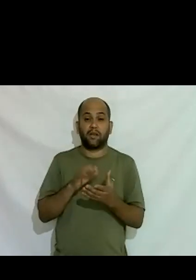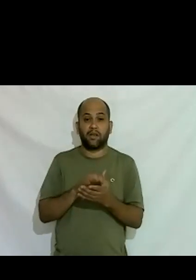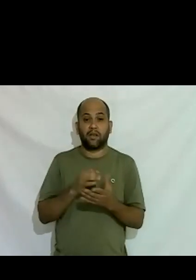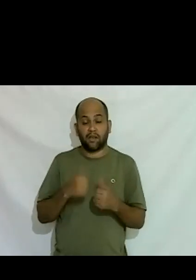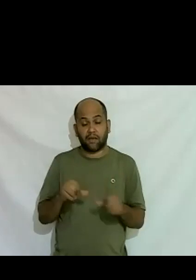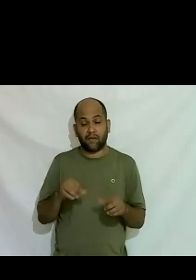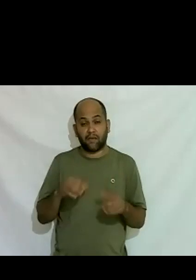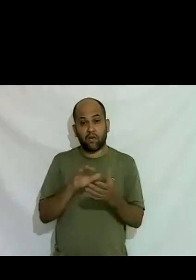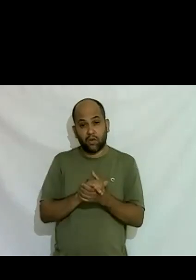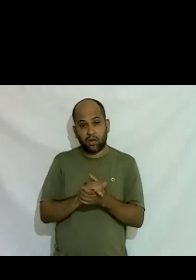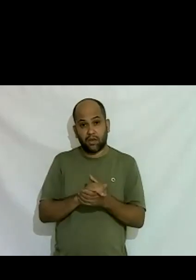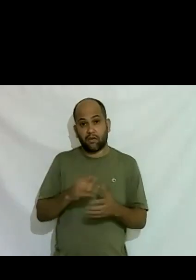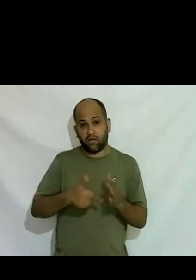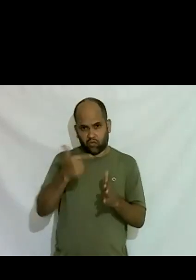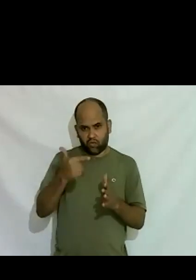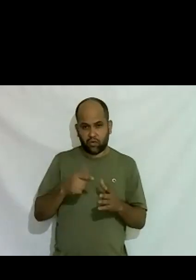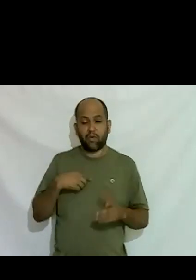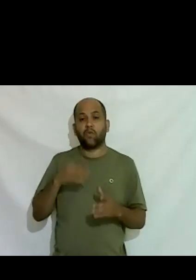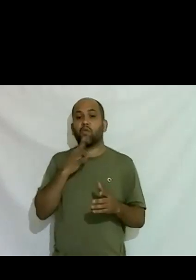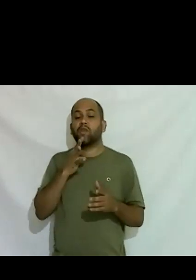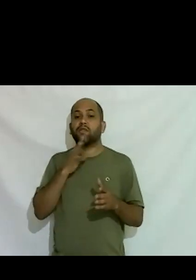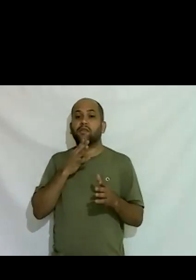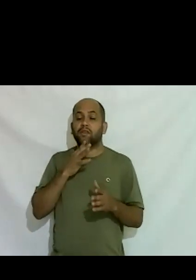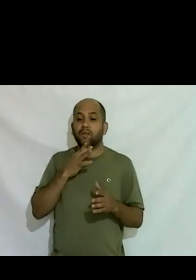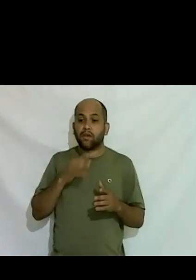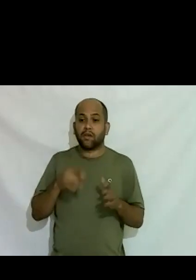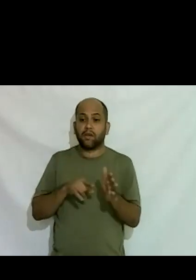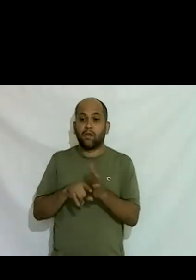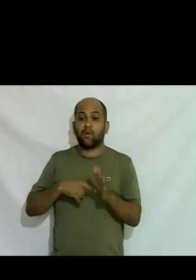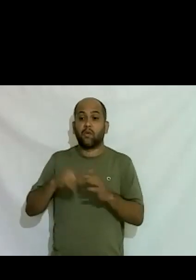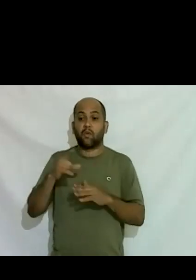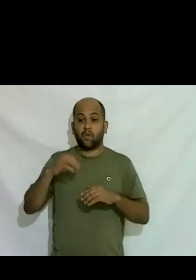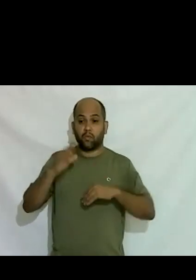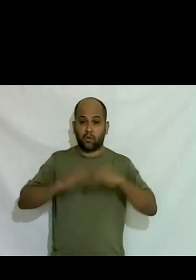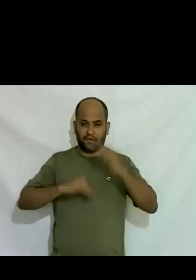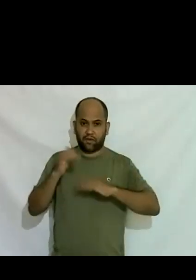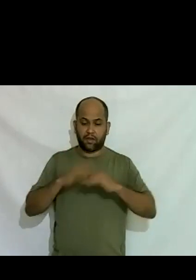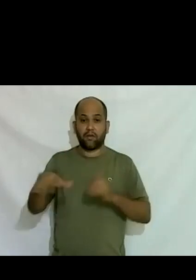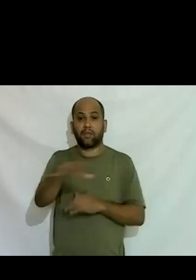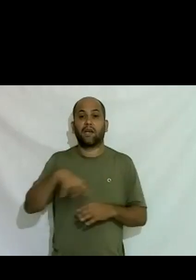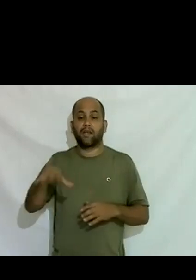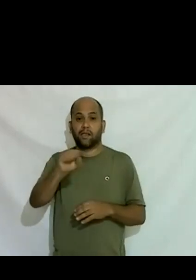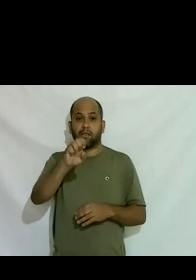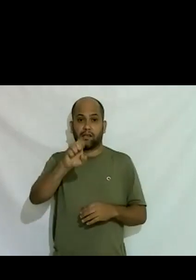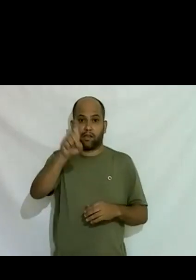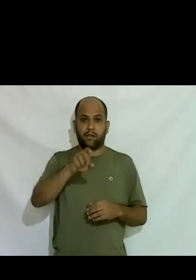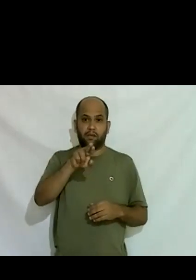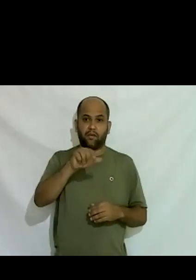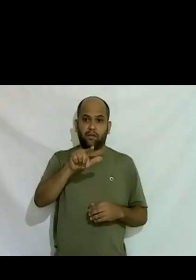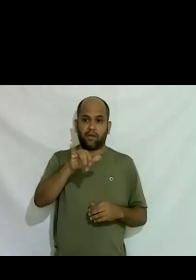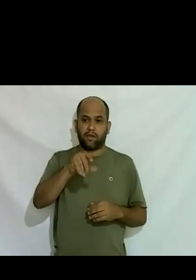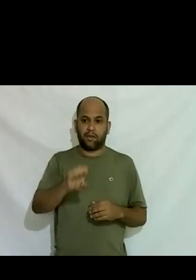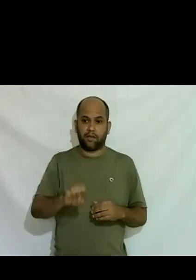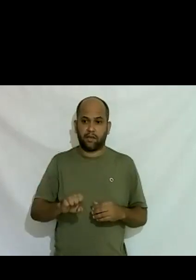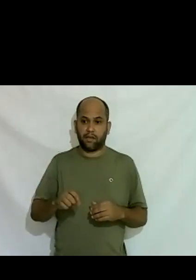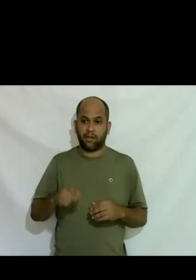especialista em sexualidade né Oswaldo Rodrigues que me disse e aí eu lembro de eu dizendo pra ele Oswaldo eu acho muito